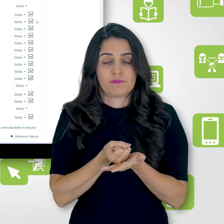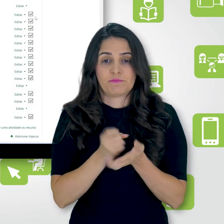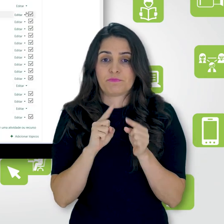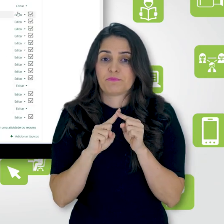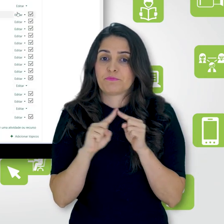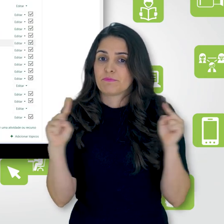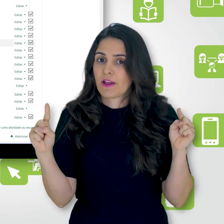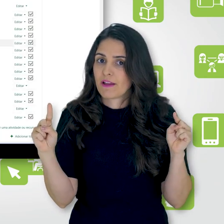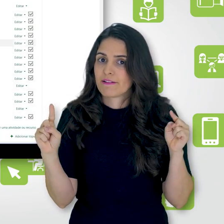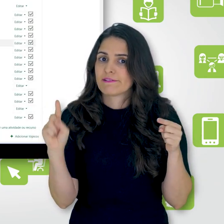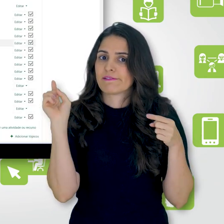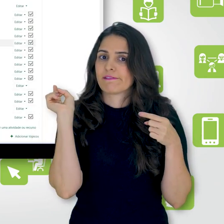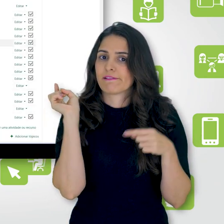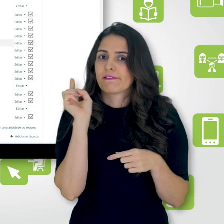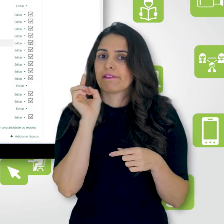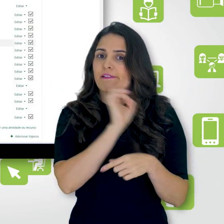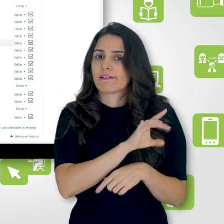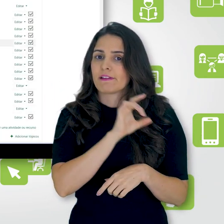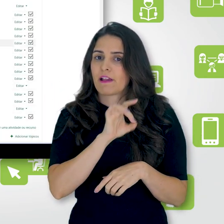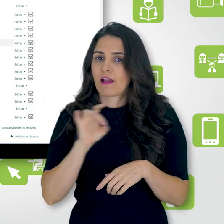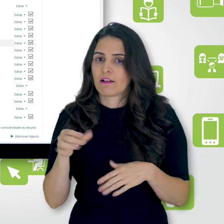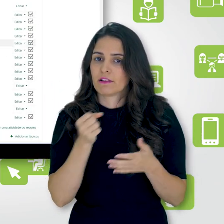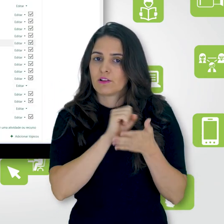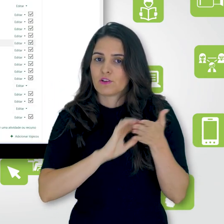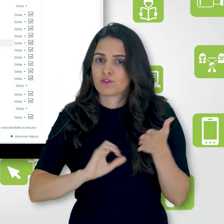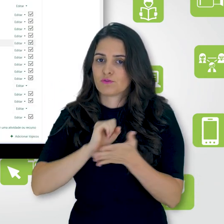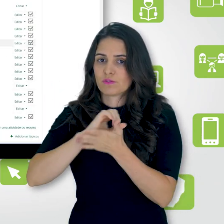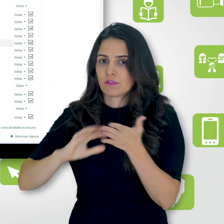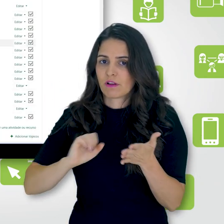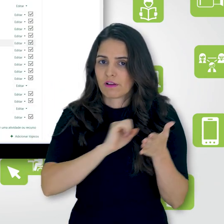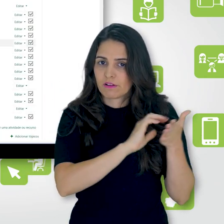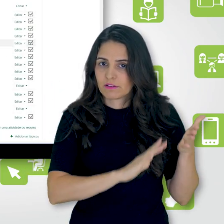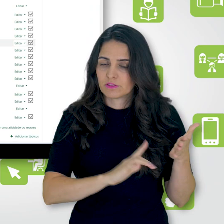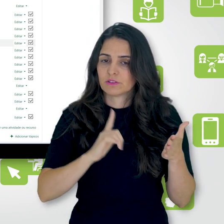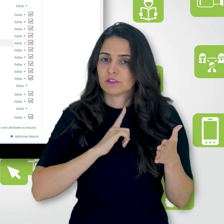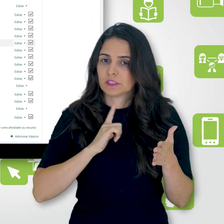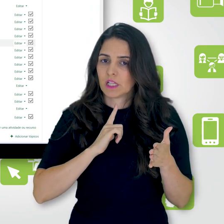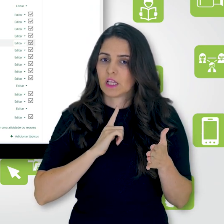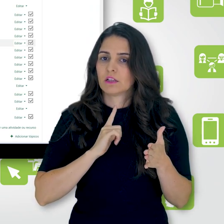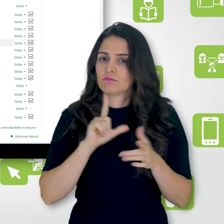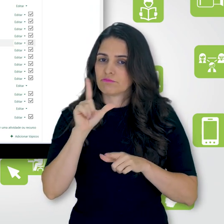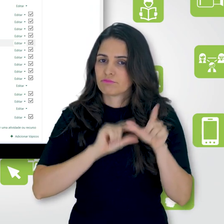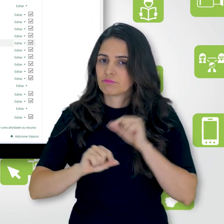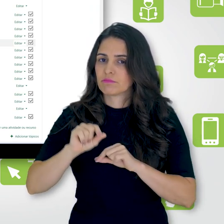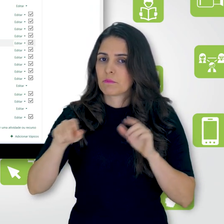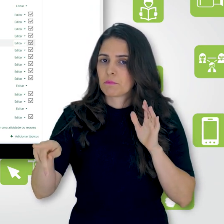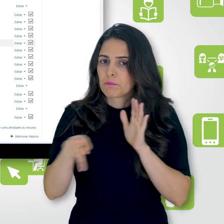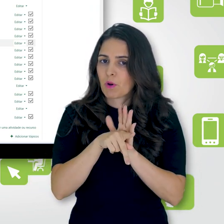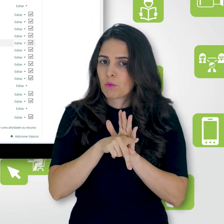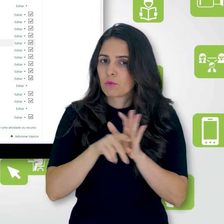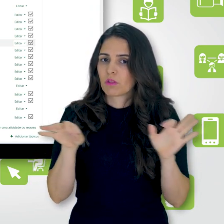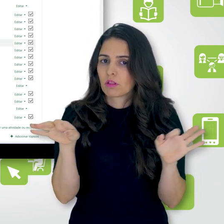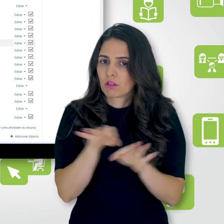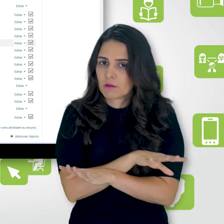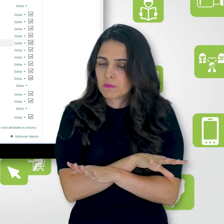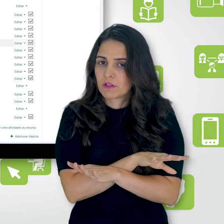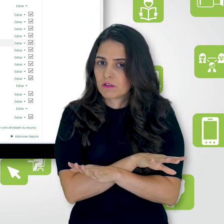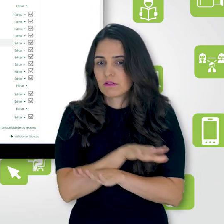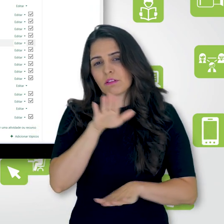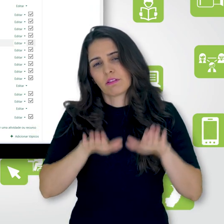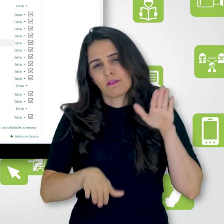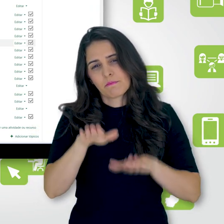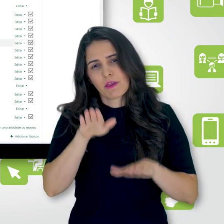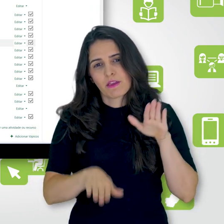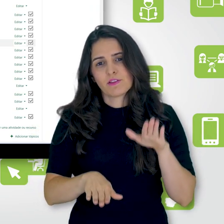Porém, cada tarefa vai ter algumas opções específicas de conclusão,